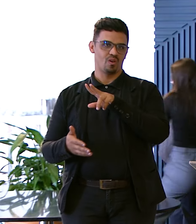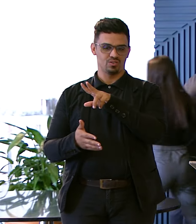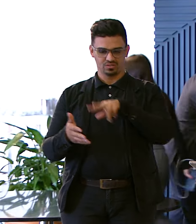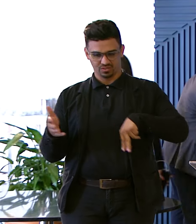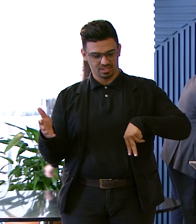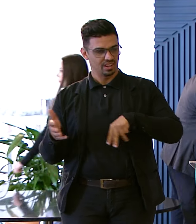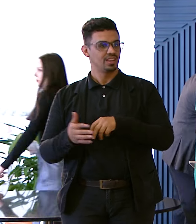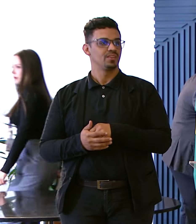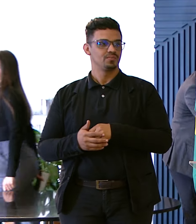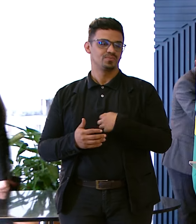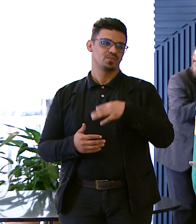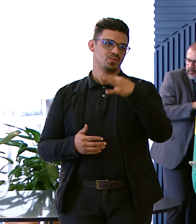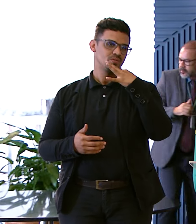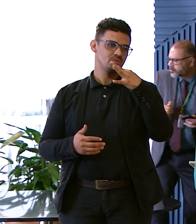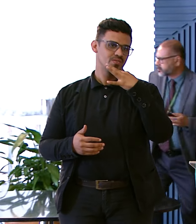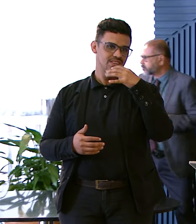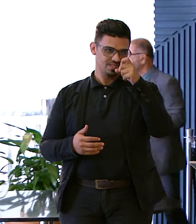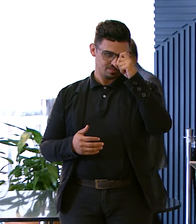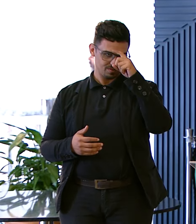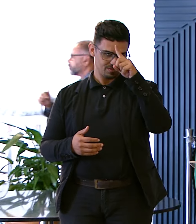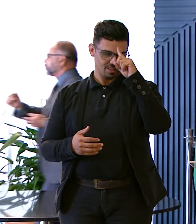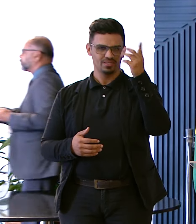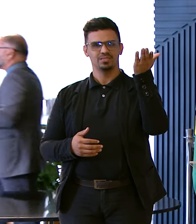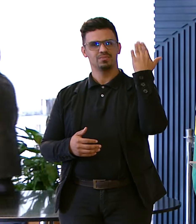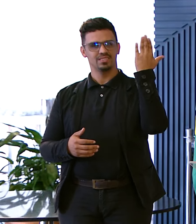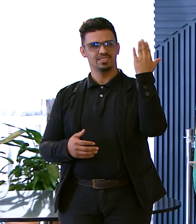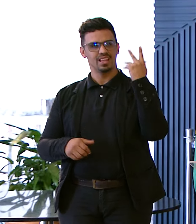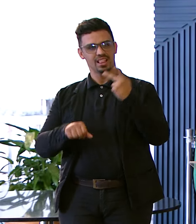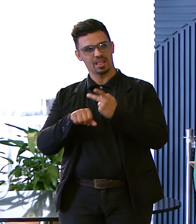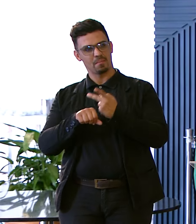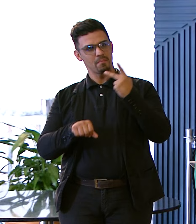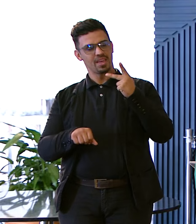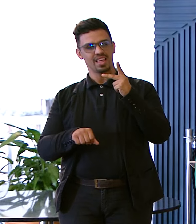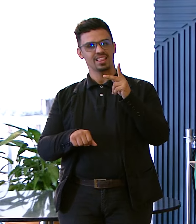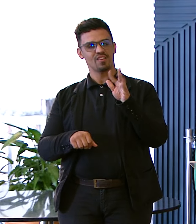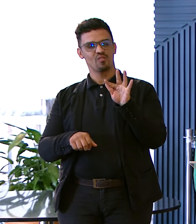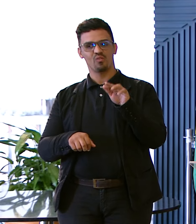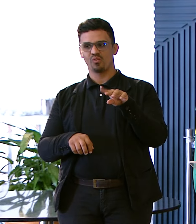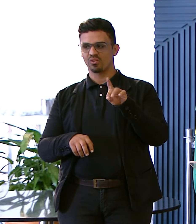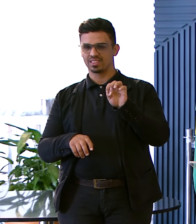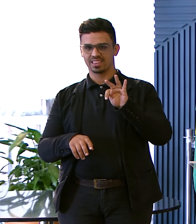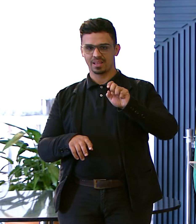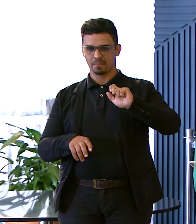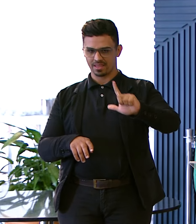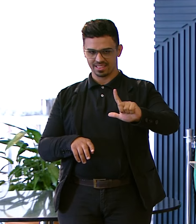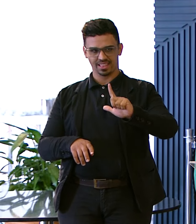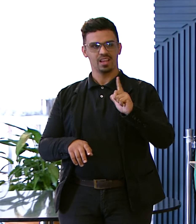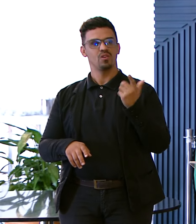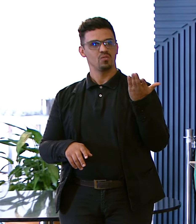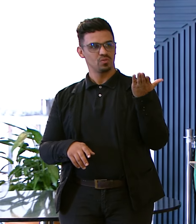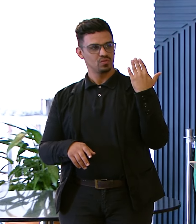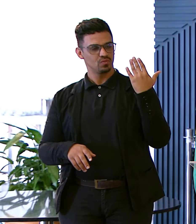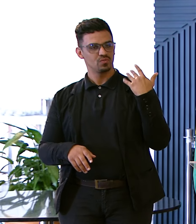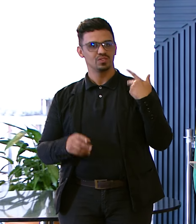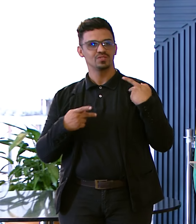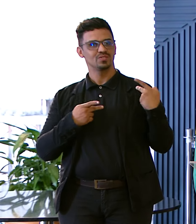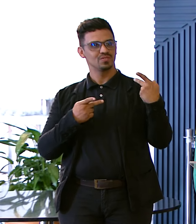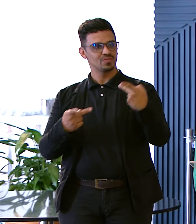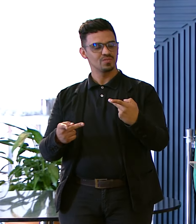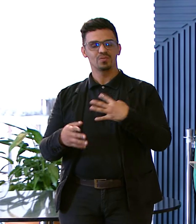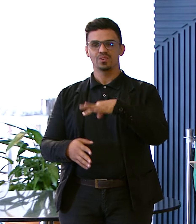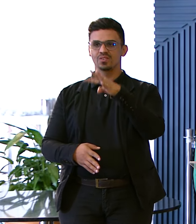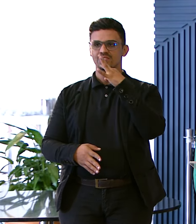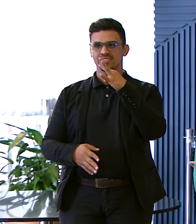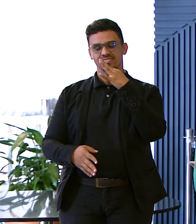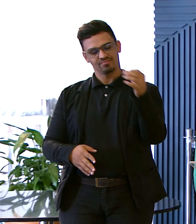Eu conheço o hospital Desde a Pedra Fundamental Quando foram me buscar Para ver a Pedra Fundamental